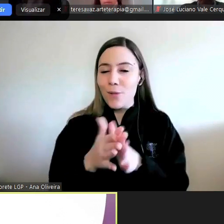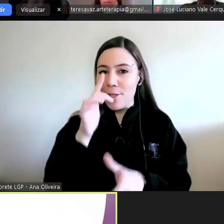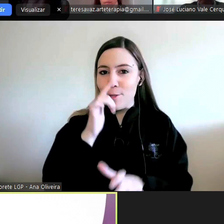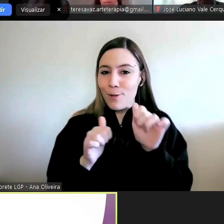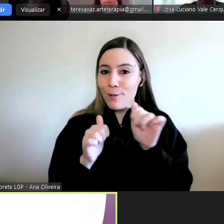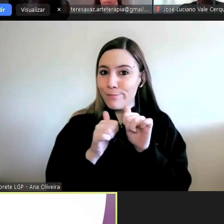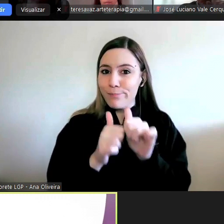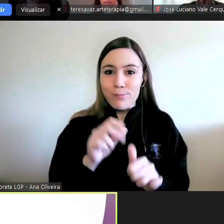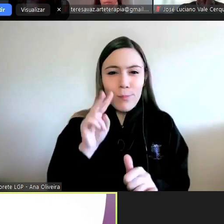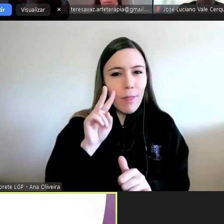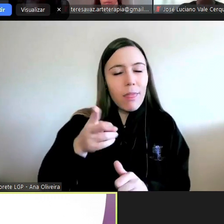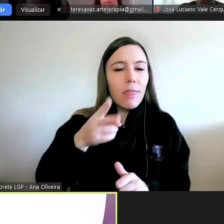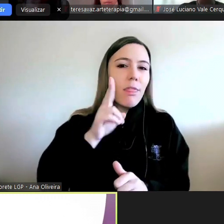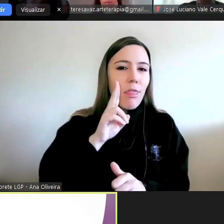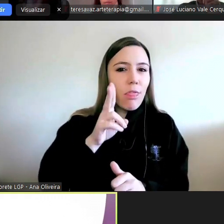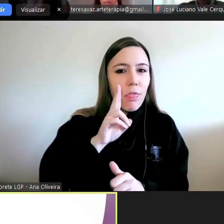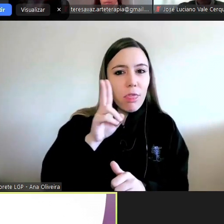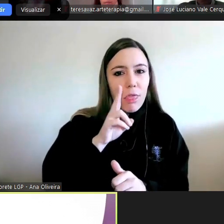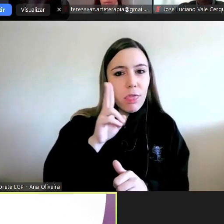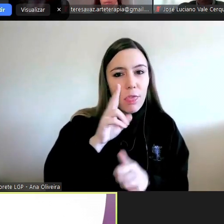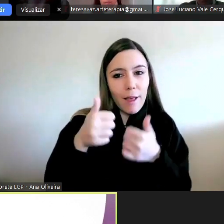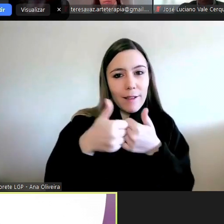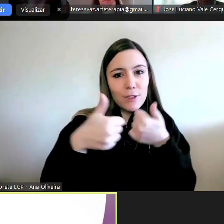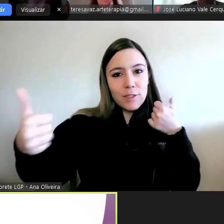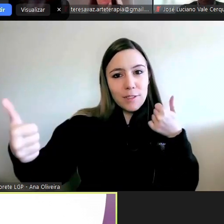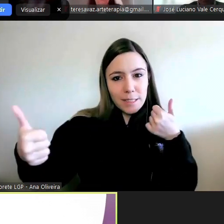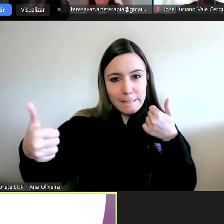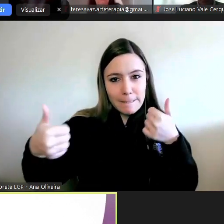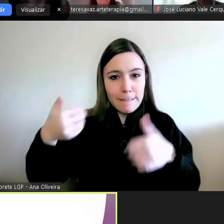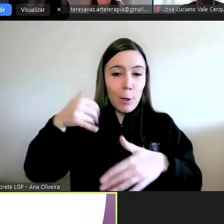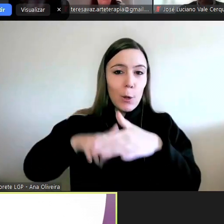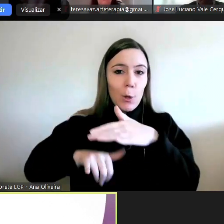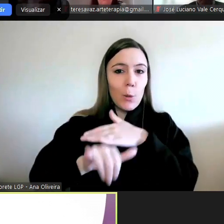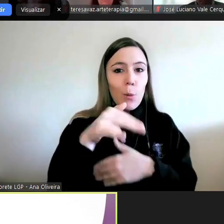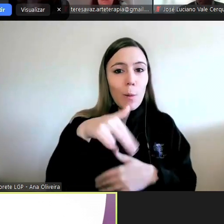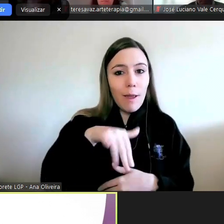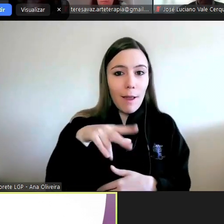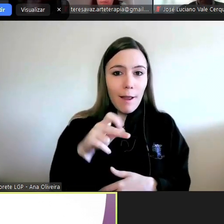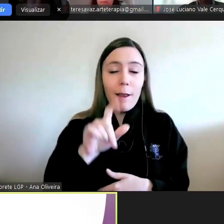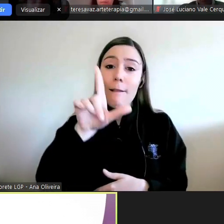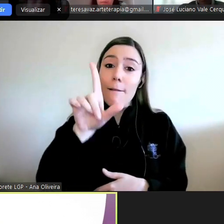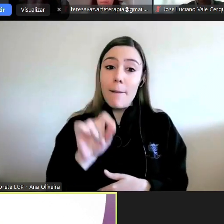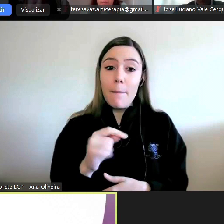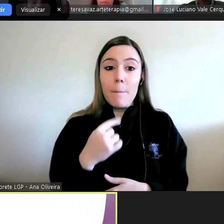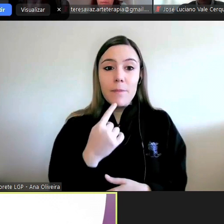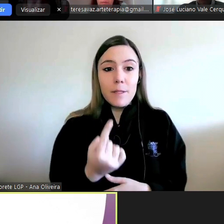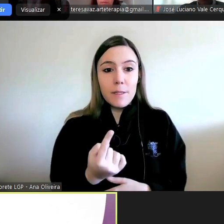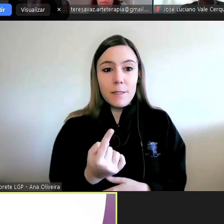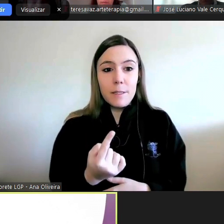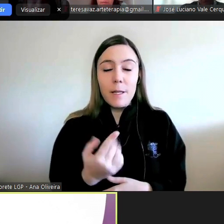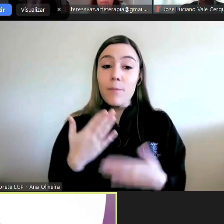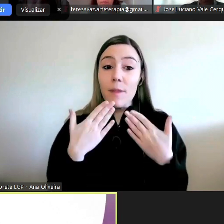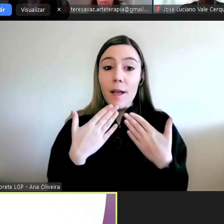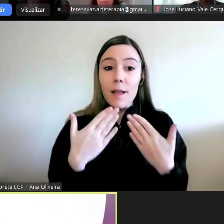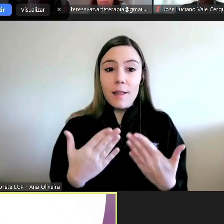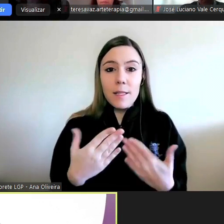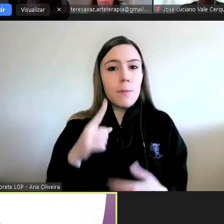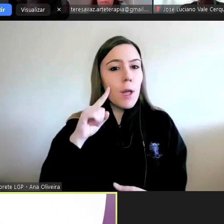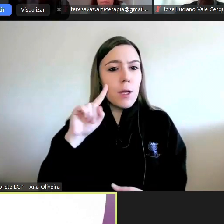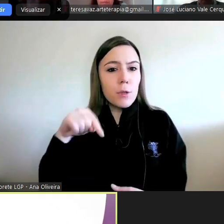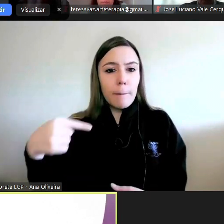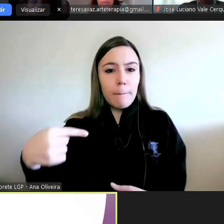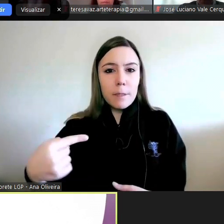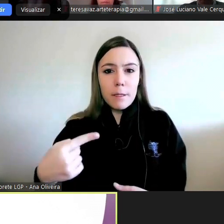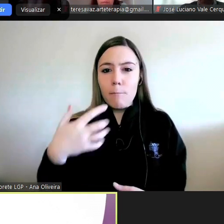seguem à distância via canal e ao clube do INA e, obviamente, uma palavra com agradecimento muito especial e